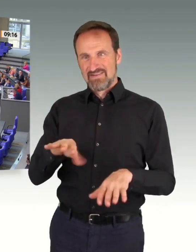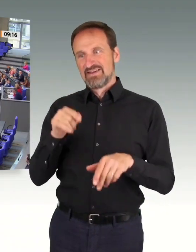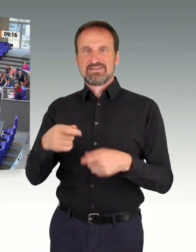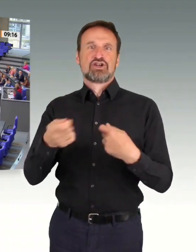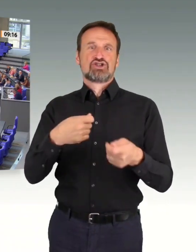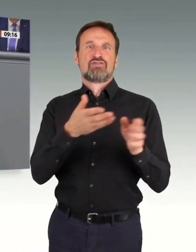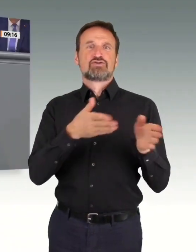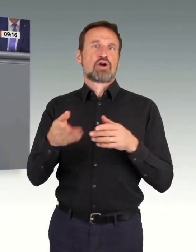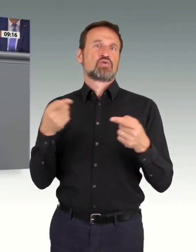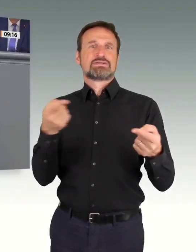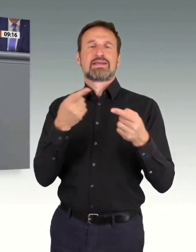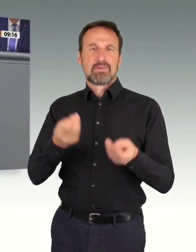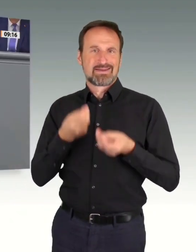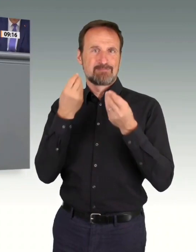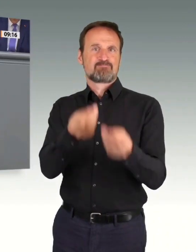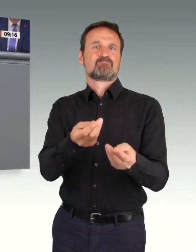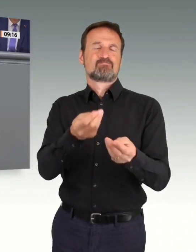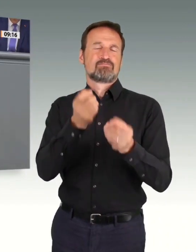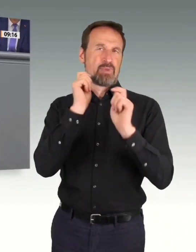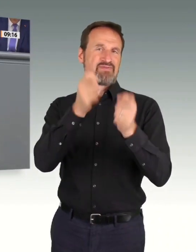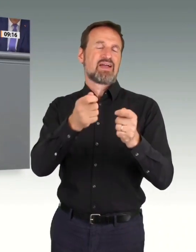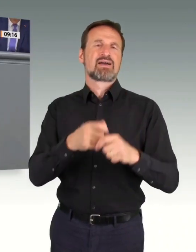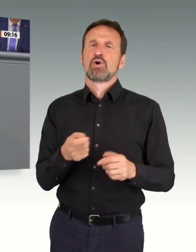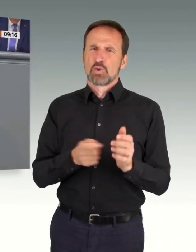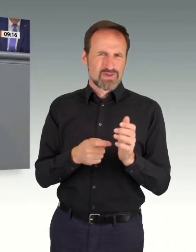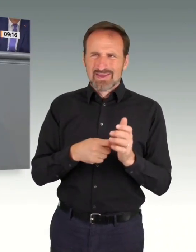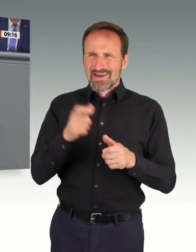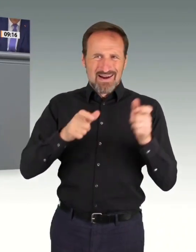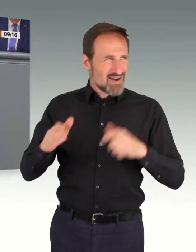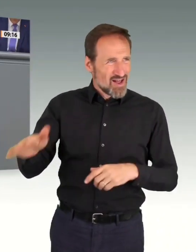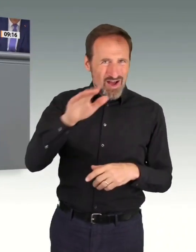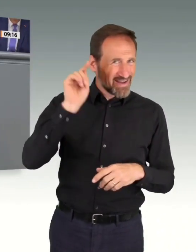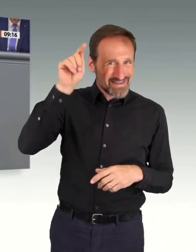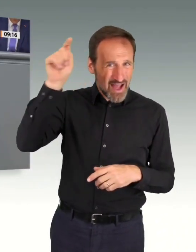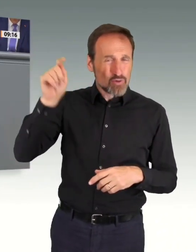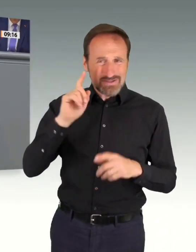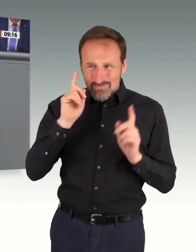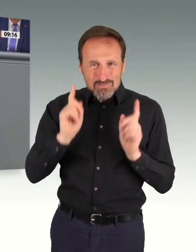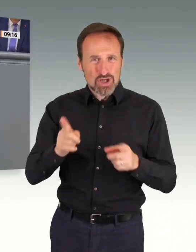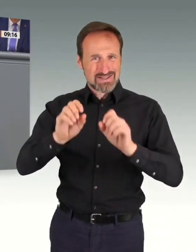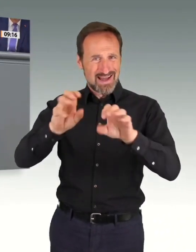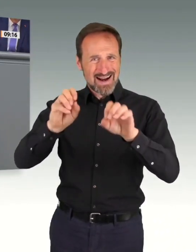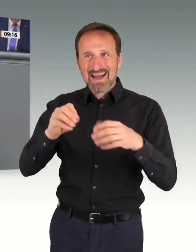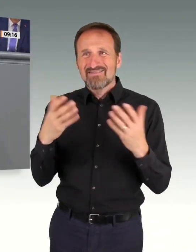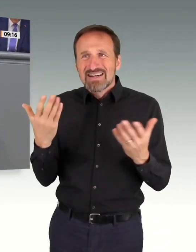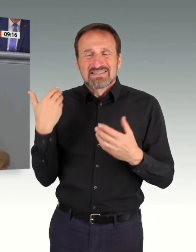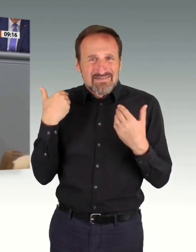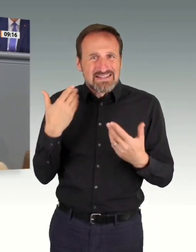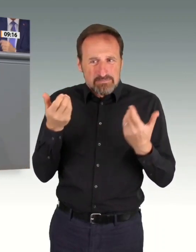beantragt haben, weil man den Leuten draußen mal erklären muss, was diese Woche hier im Parlament überhaupt passiert ist.